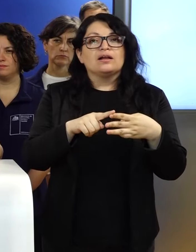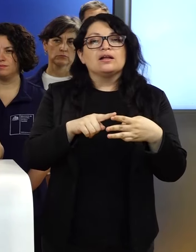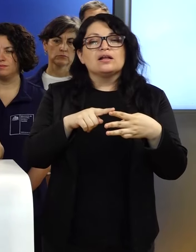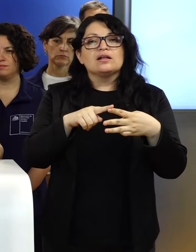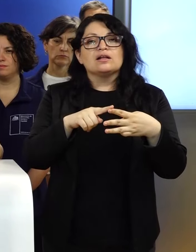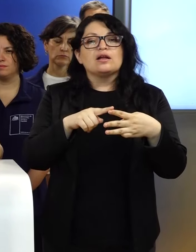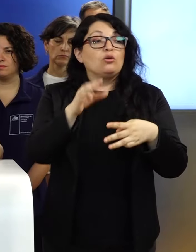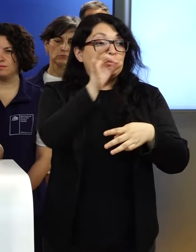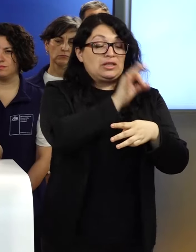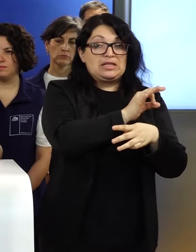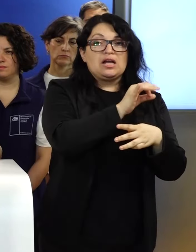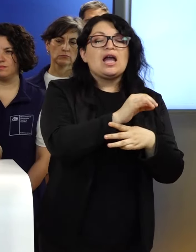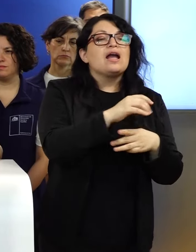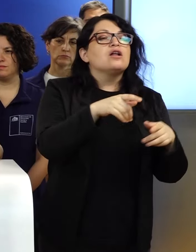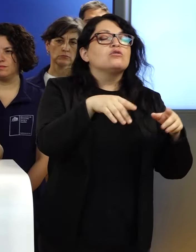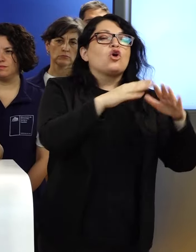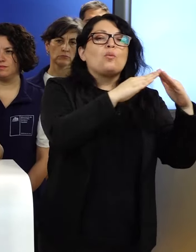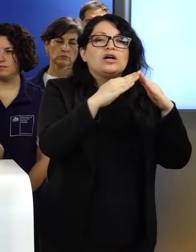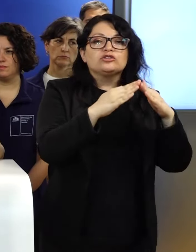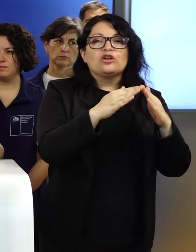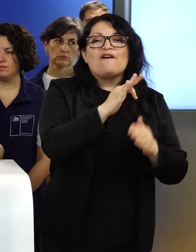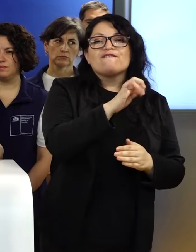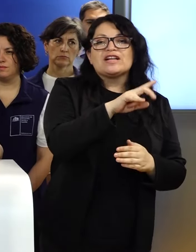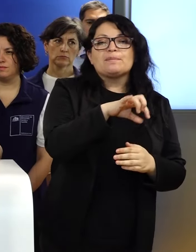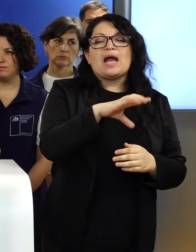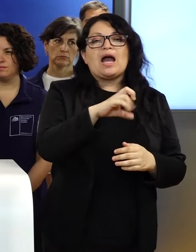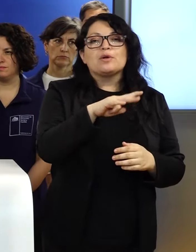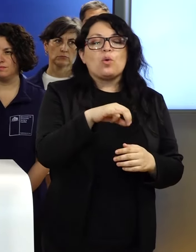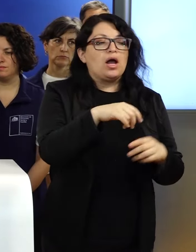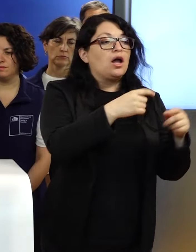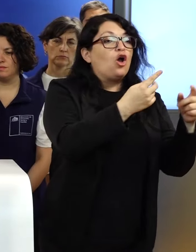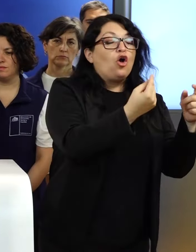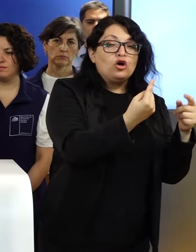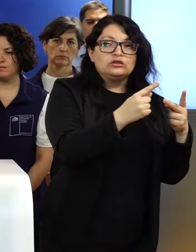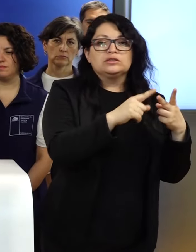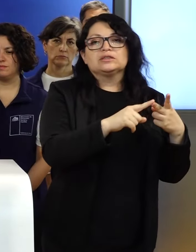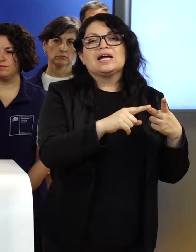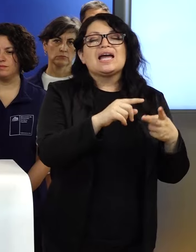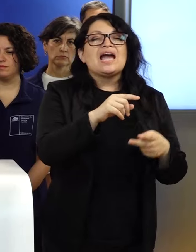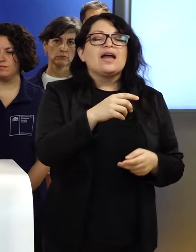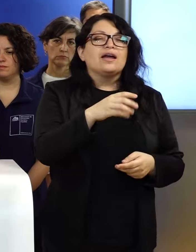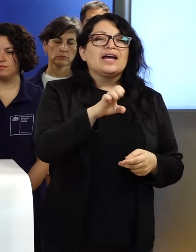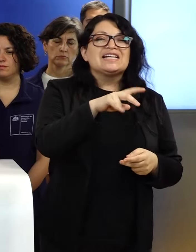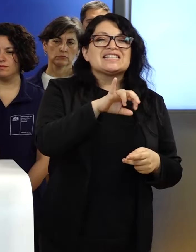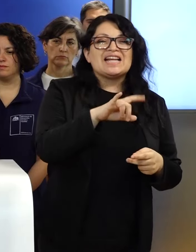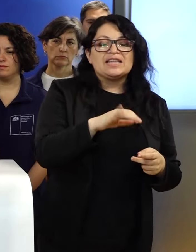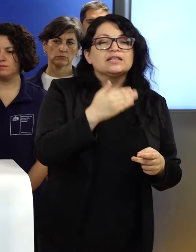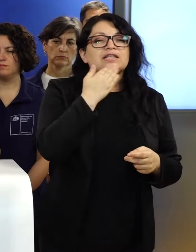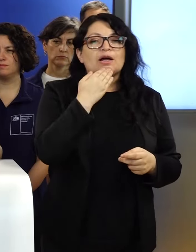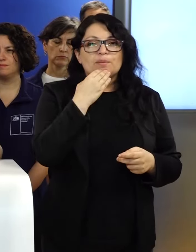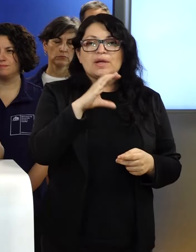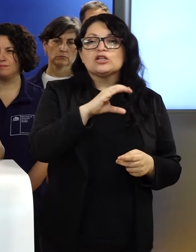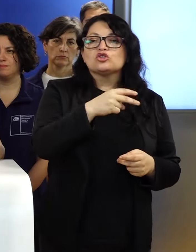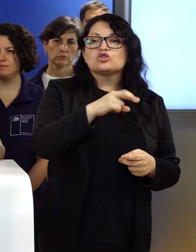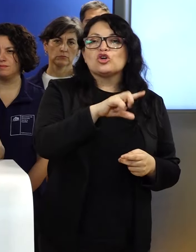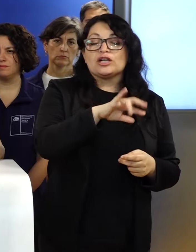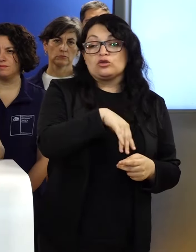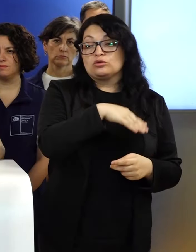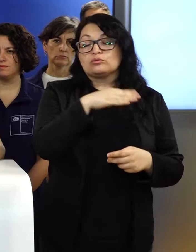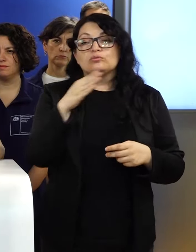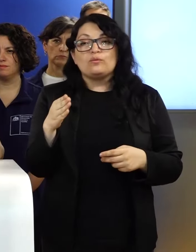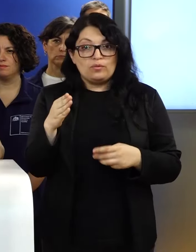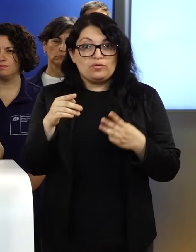poblaciones Felipe, Camiro Haga, Parcela 11, René Schneider y Chorrillos. Hacia el